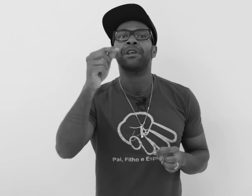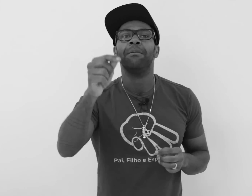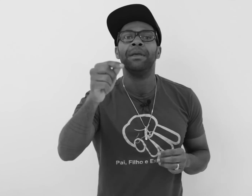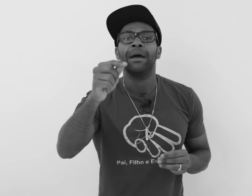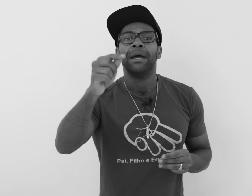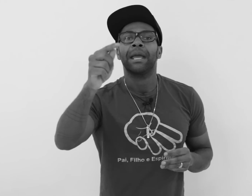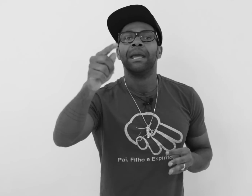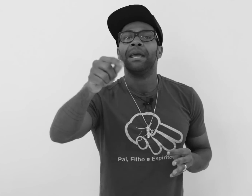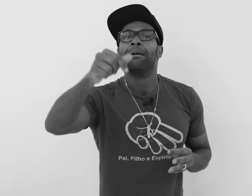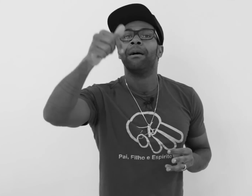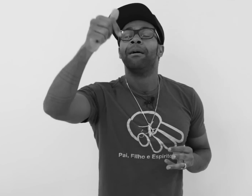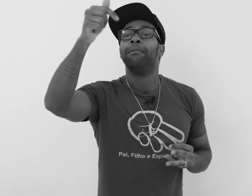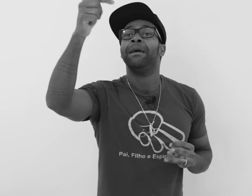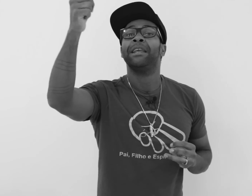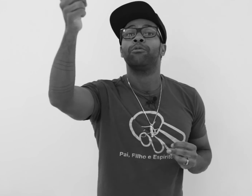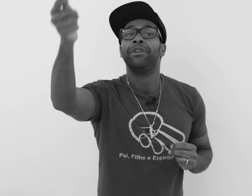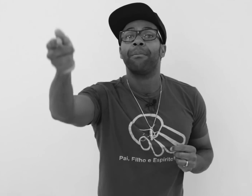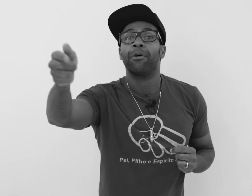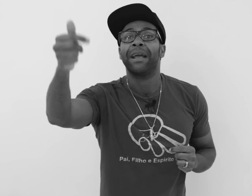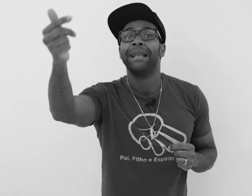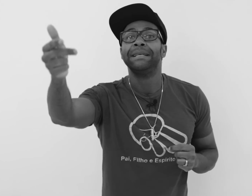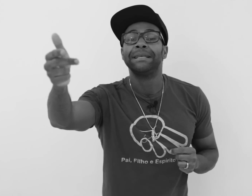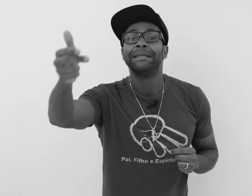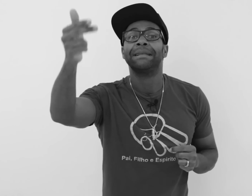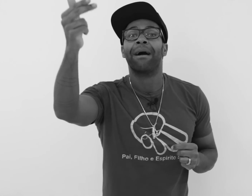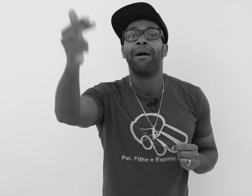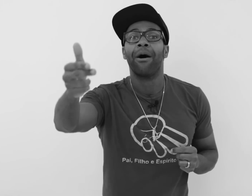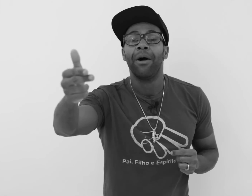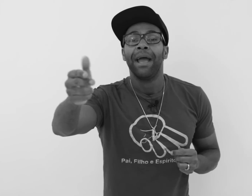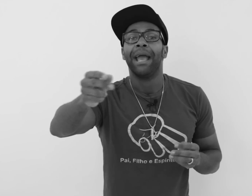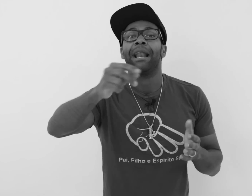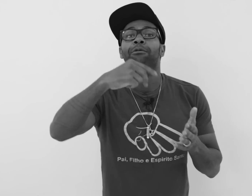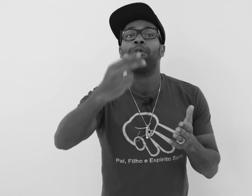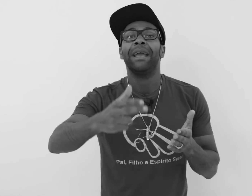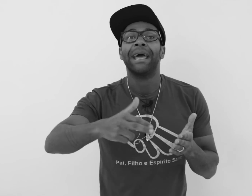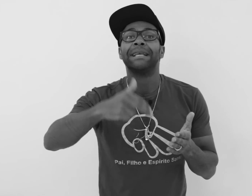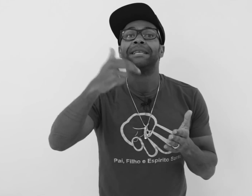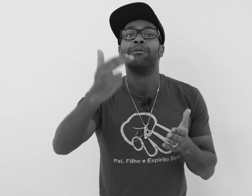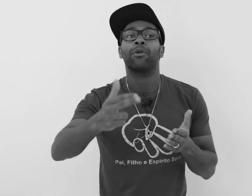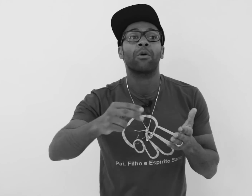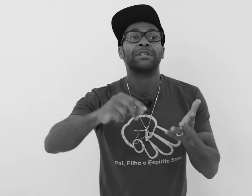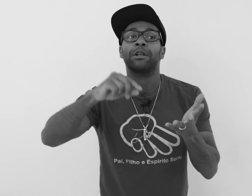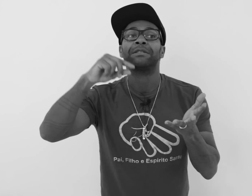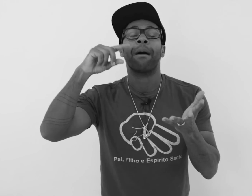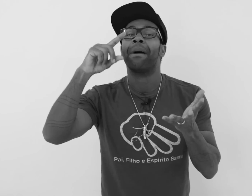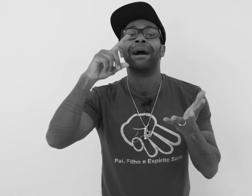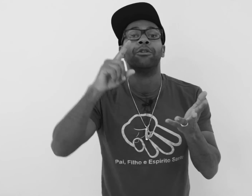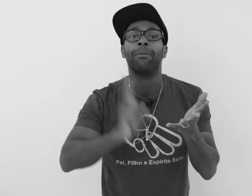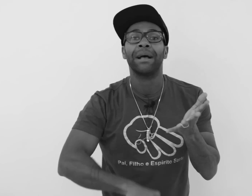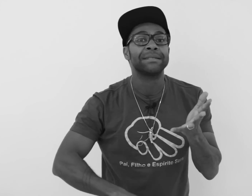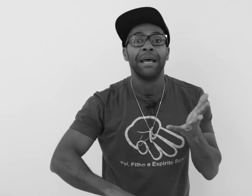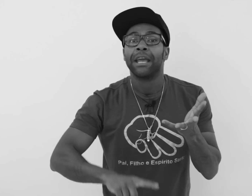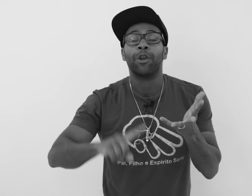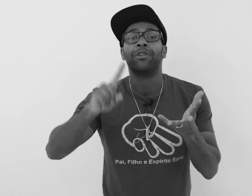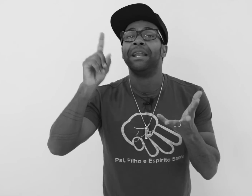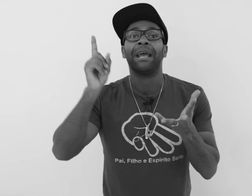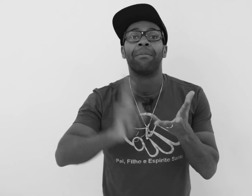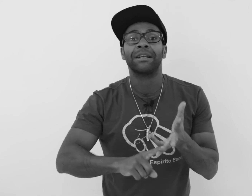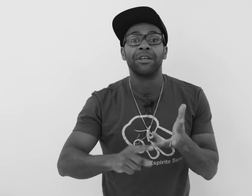sabía que iba a venir un tiempo de crisis sin trabajo. Él fue y recibió una cosa que no estaba pagando más, que no tenía más,